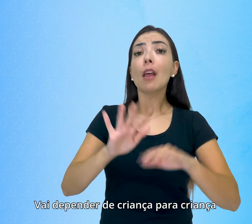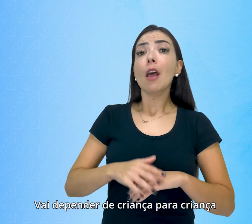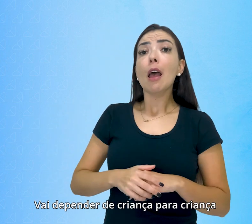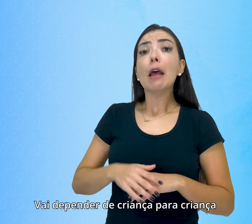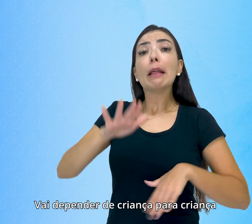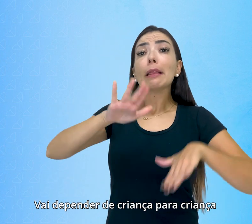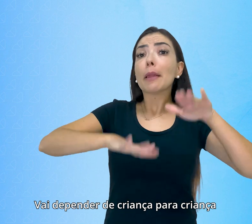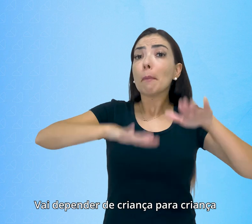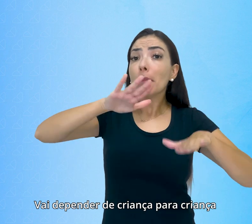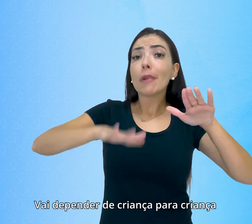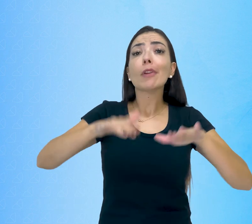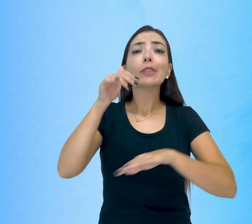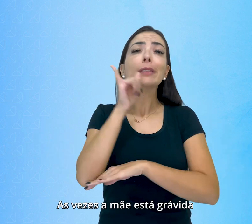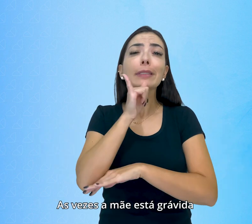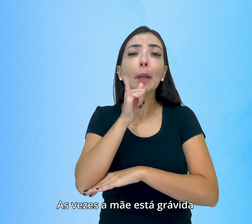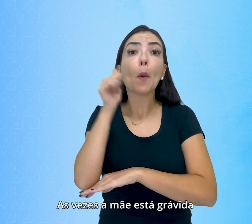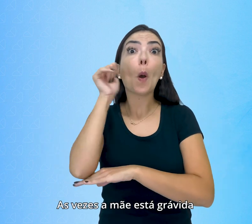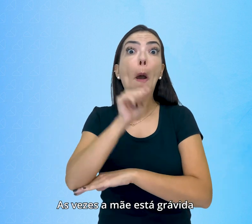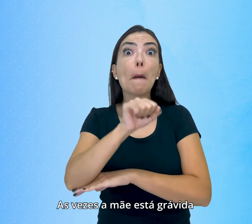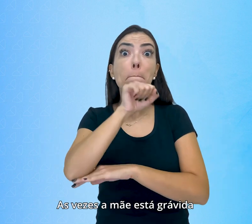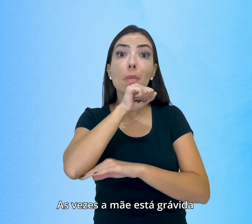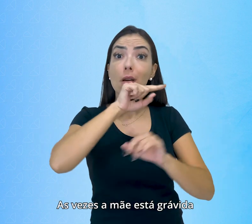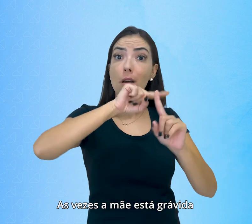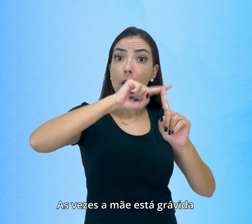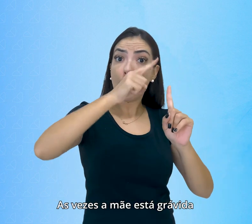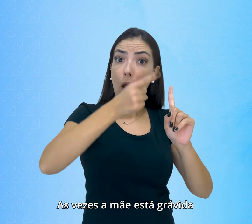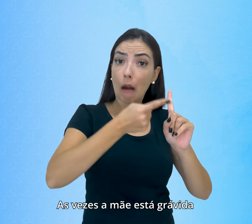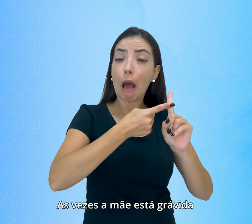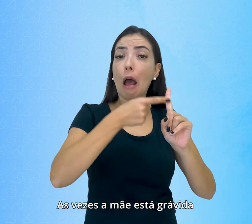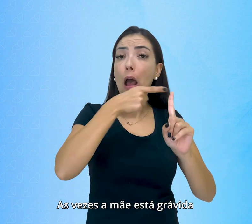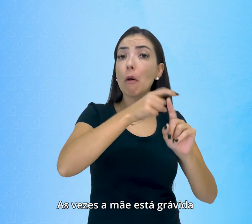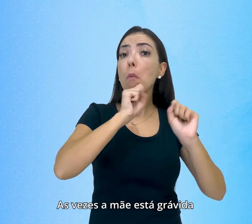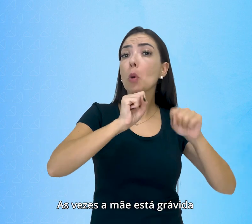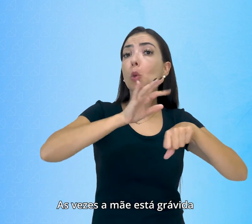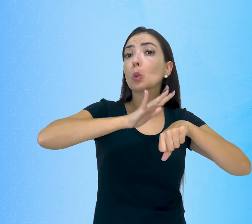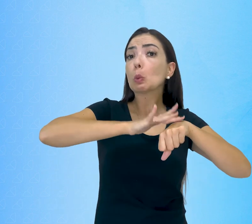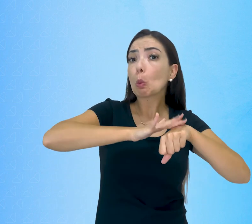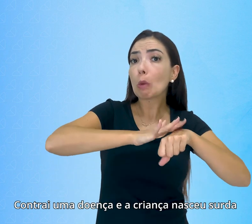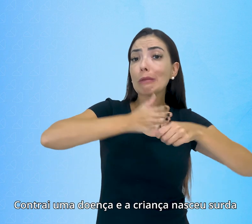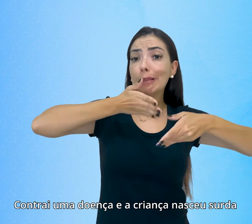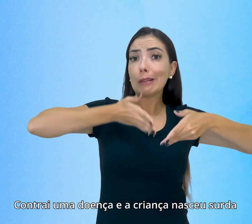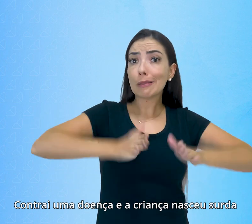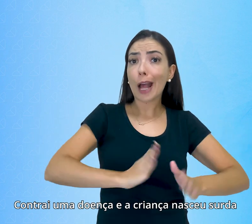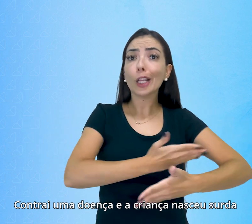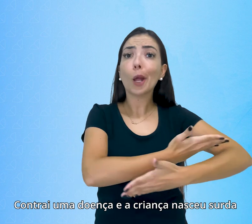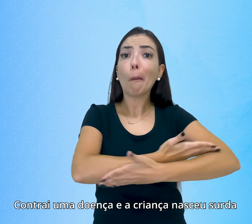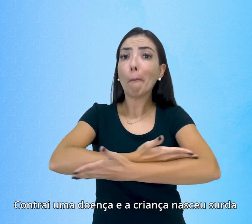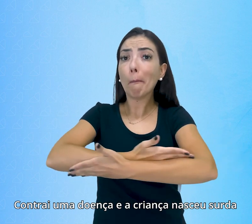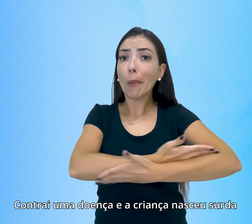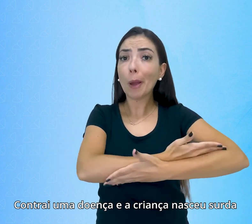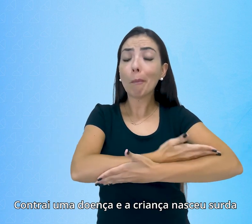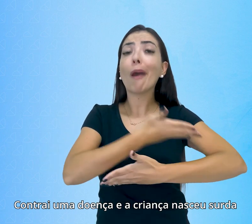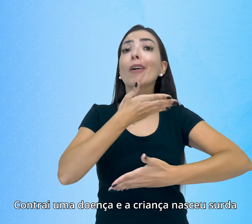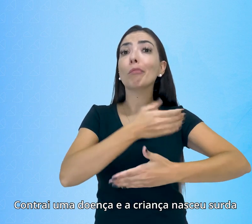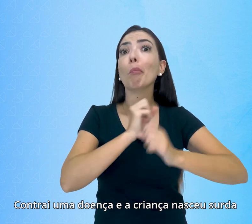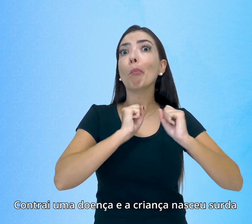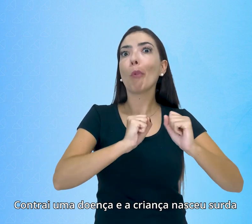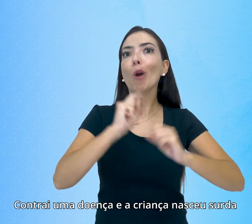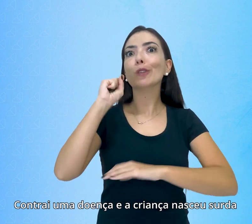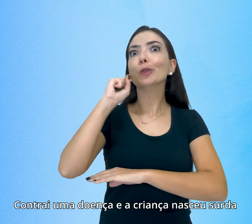para criança. Às vezes, a mãe está grávida, contrai uma doença e a criança nasce